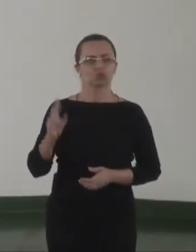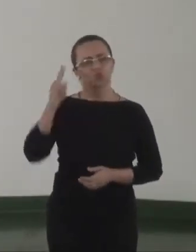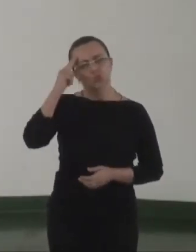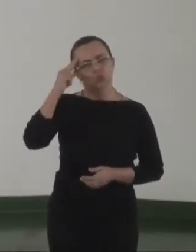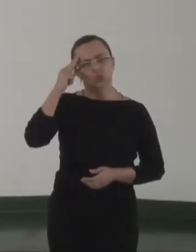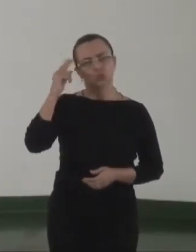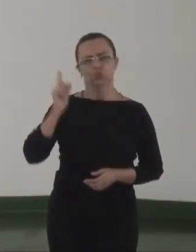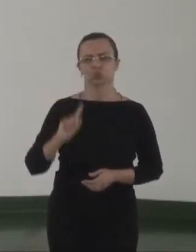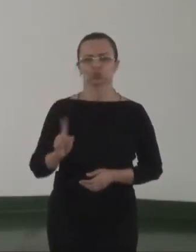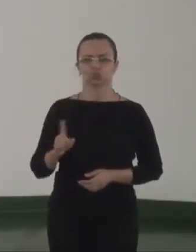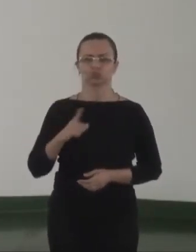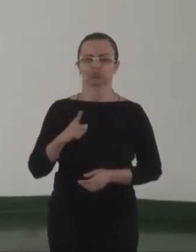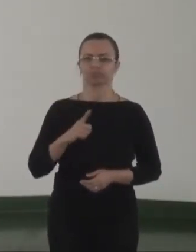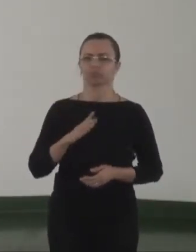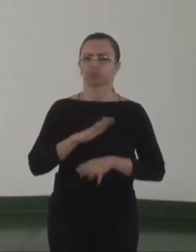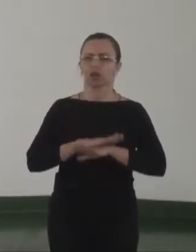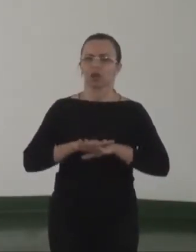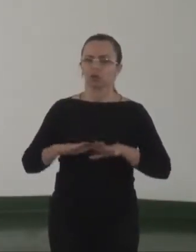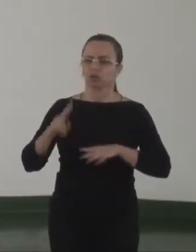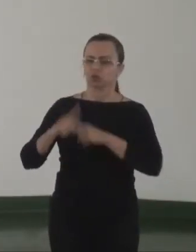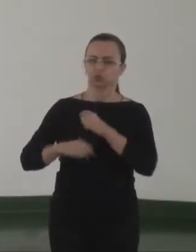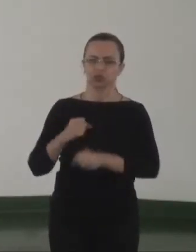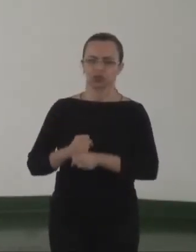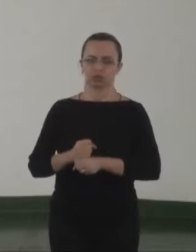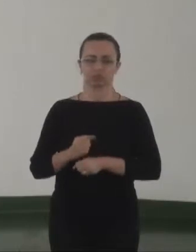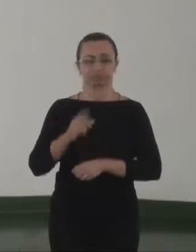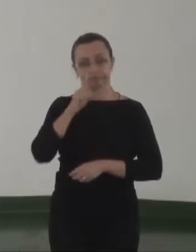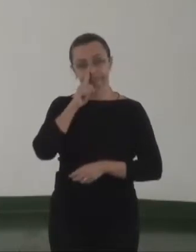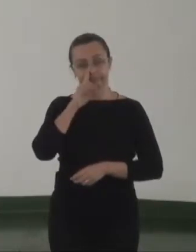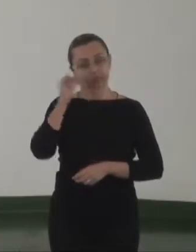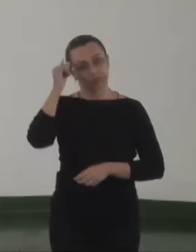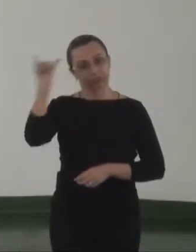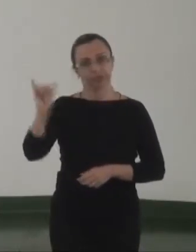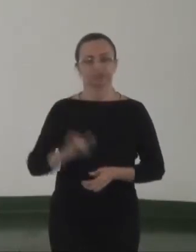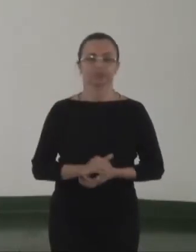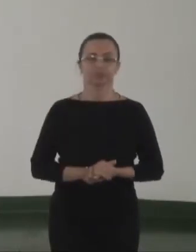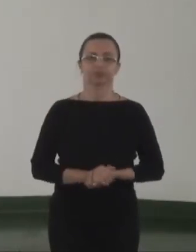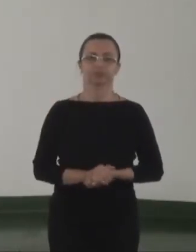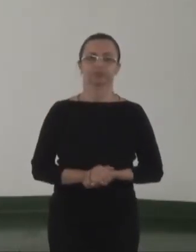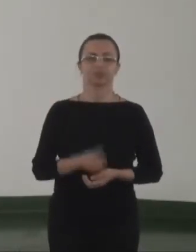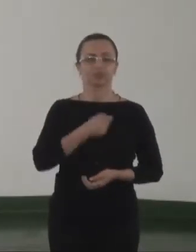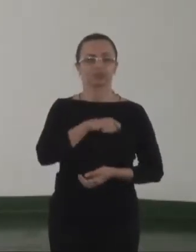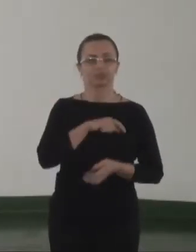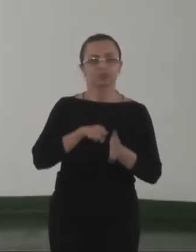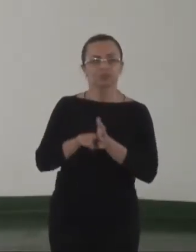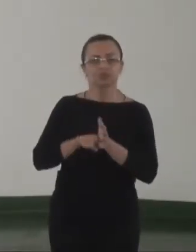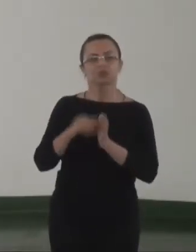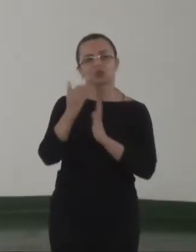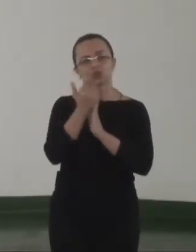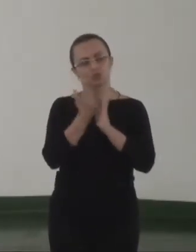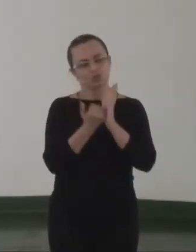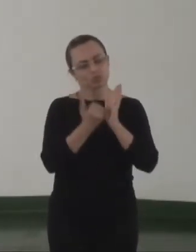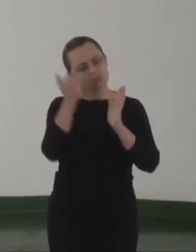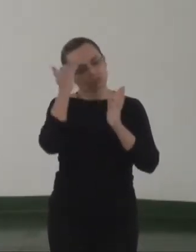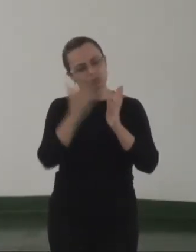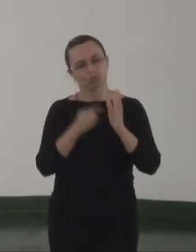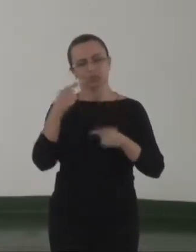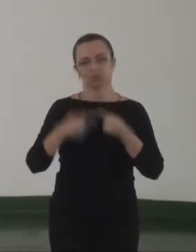que possa morrer daqui a dois anos. Fiscalizar o cumprimento de todas as políticas públicas